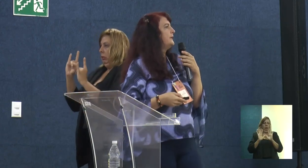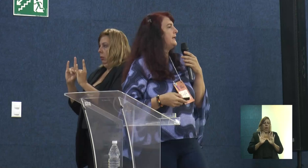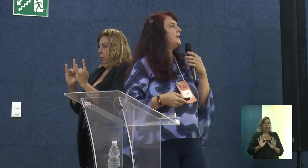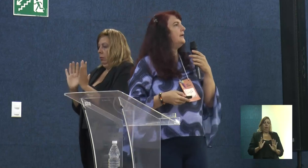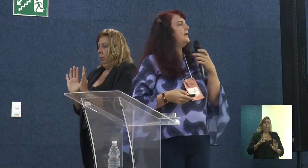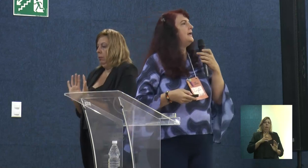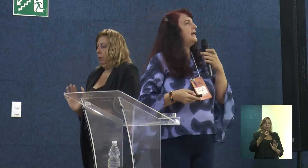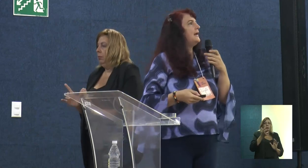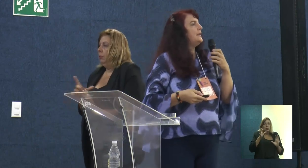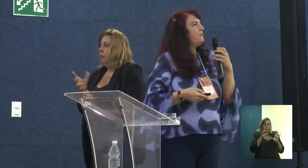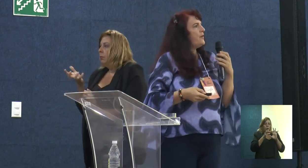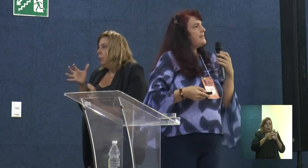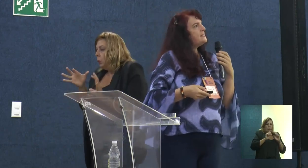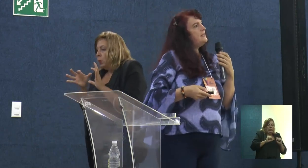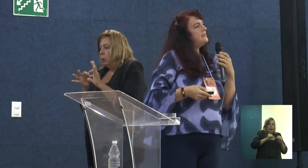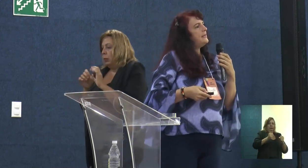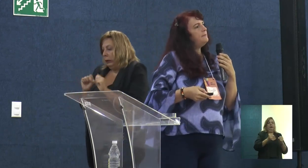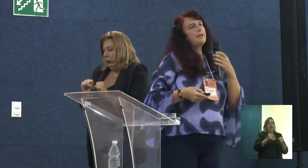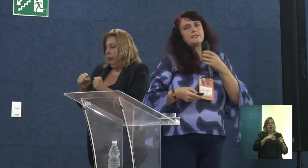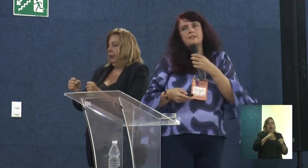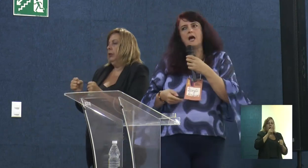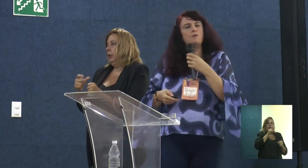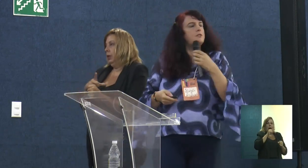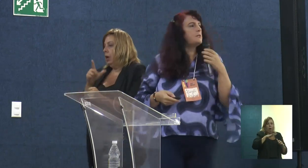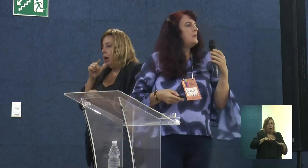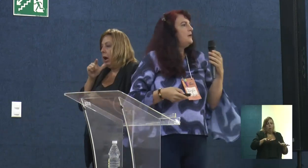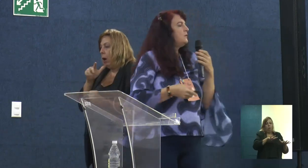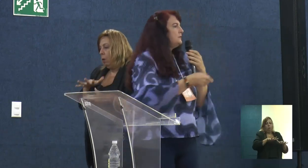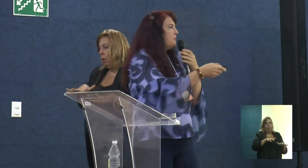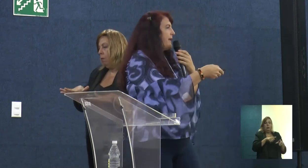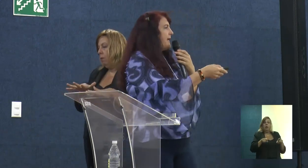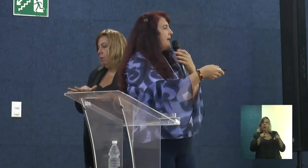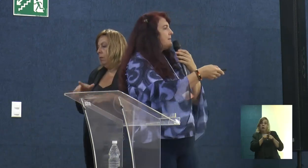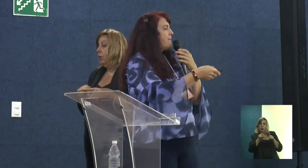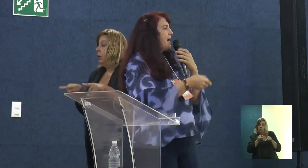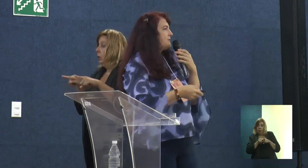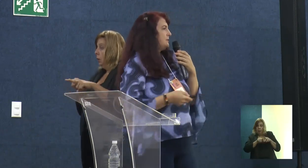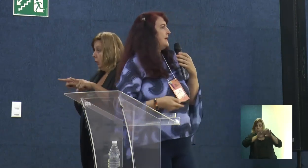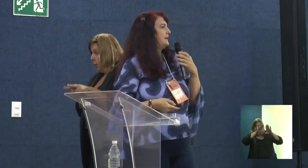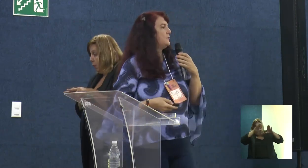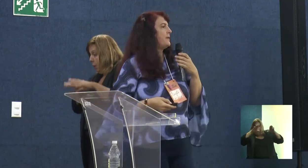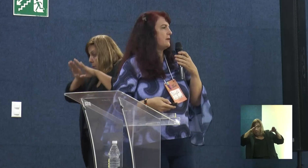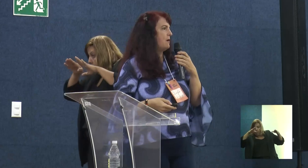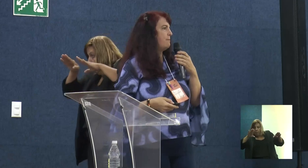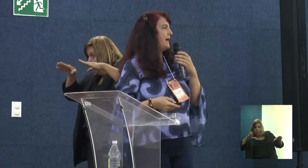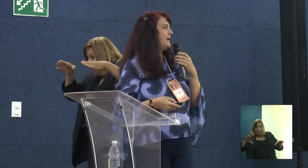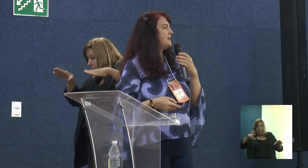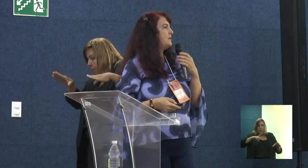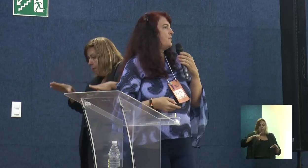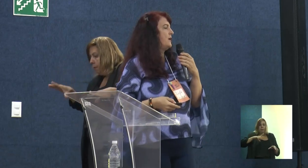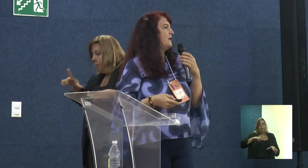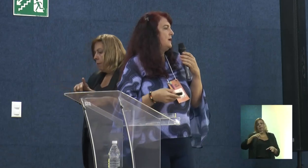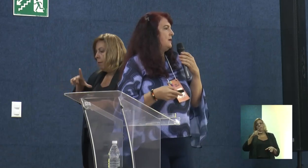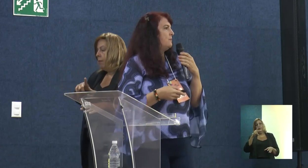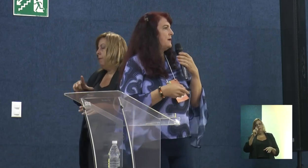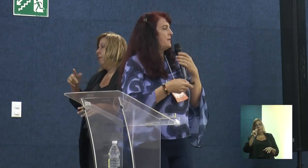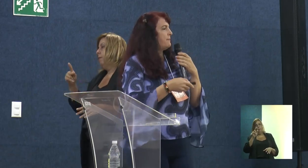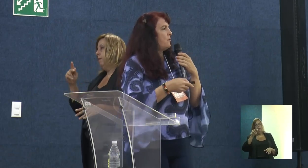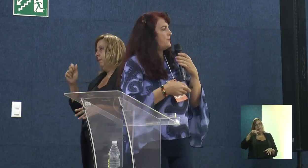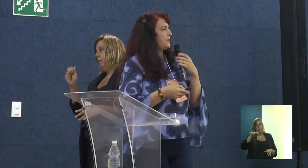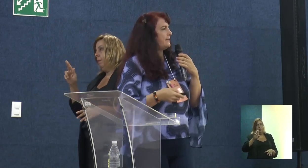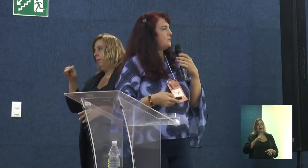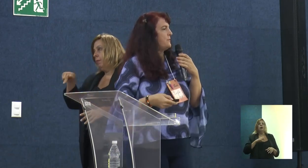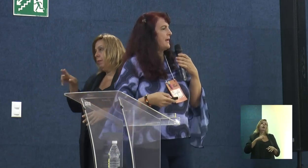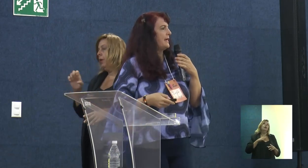tentando unir a defesa pelas águas com também a parte do Paranoá Parque, que foi um